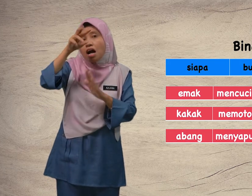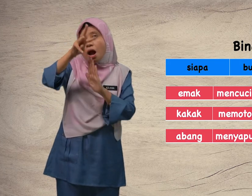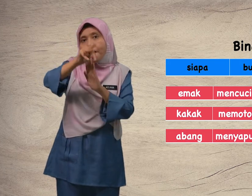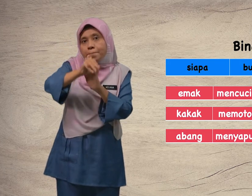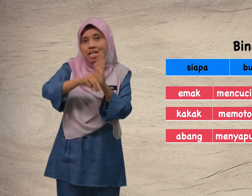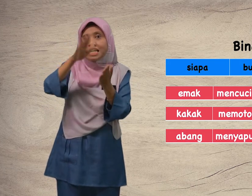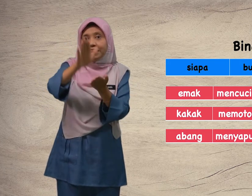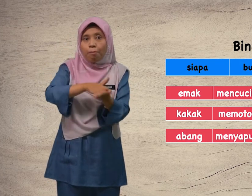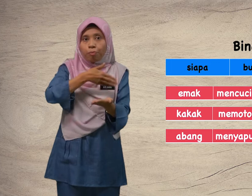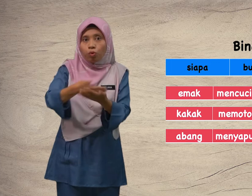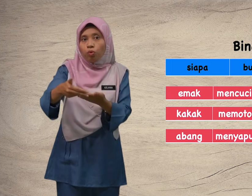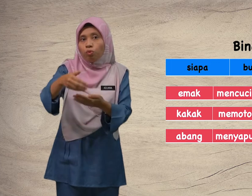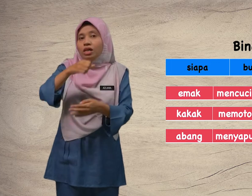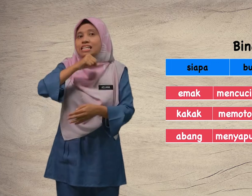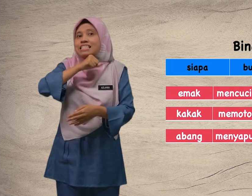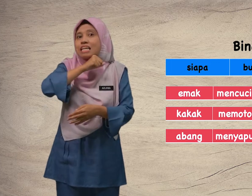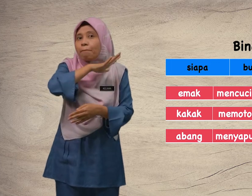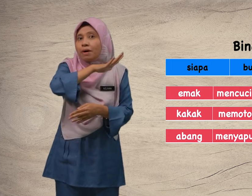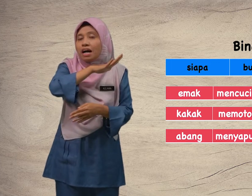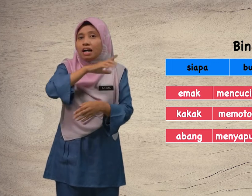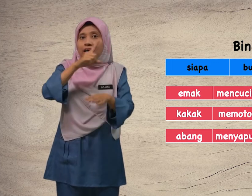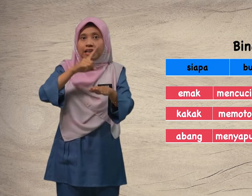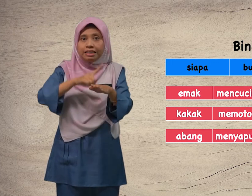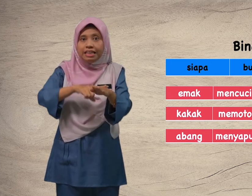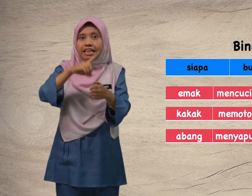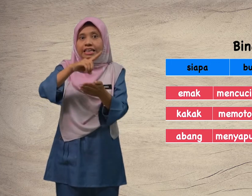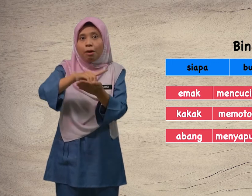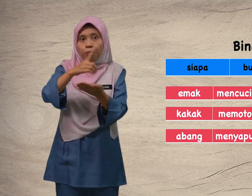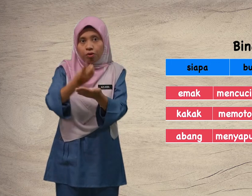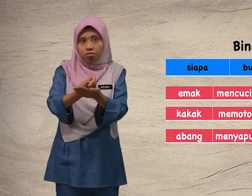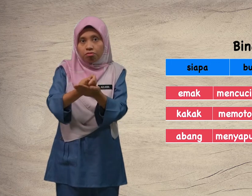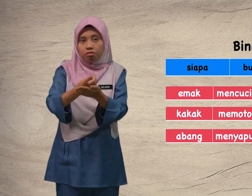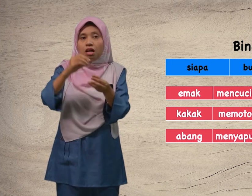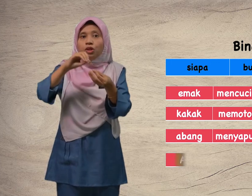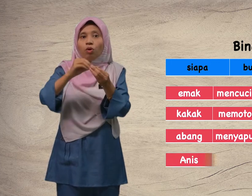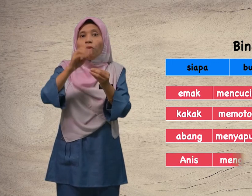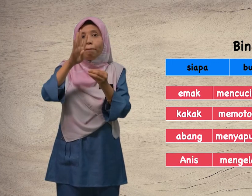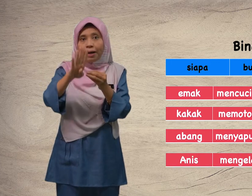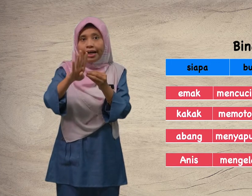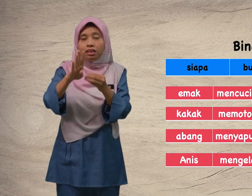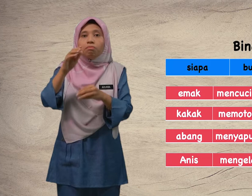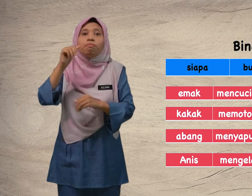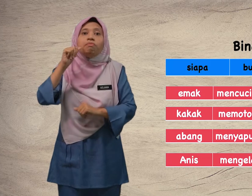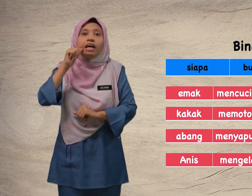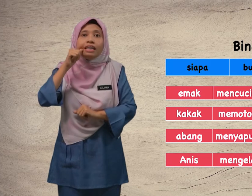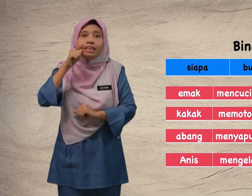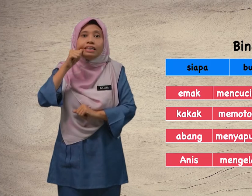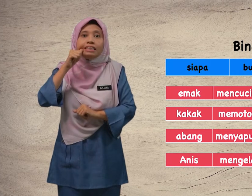menyapu sampah di dapur. Nombor empat, Anis